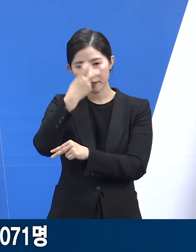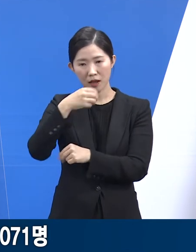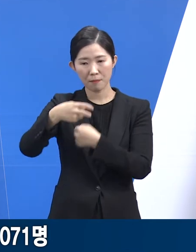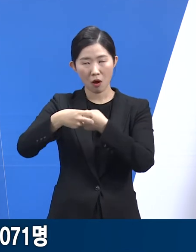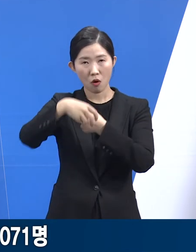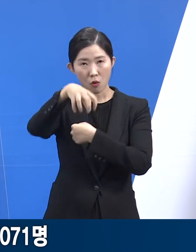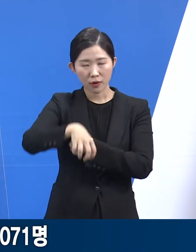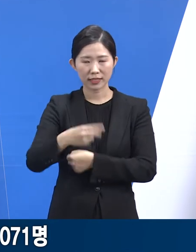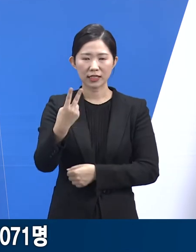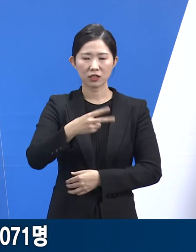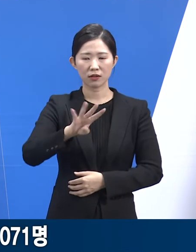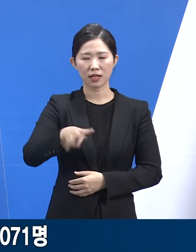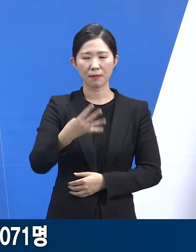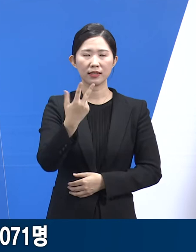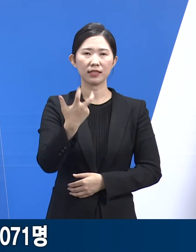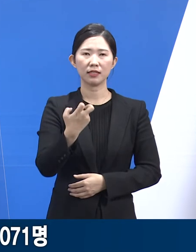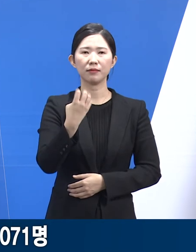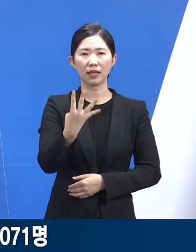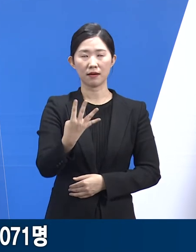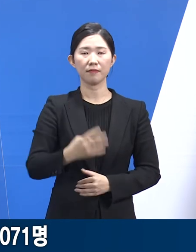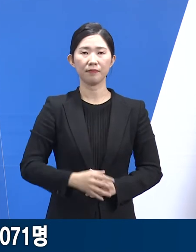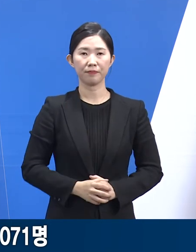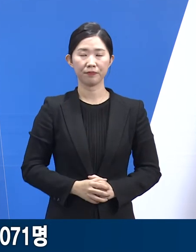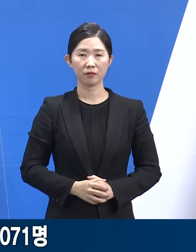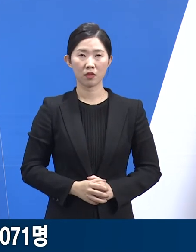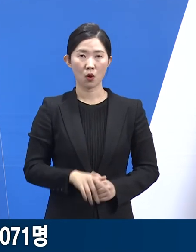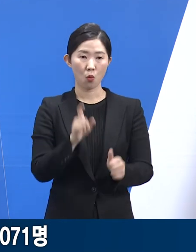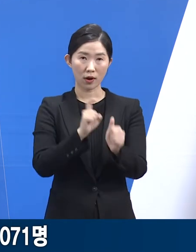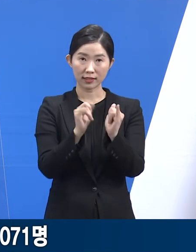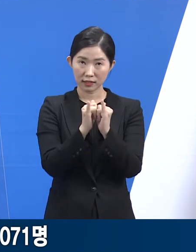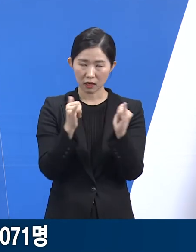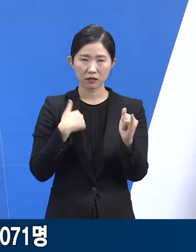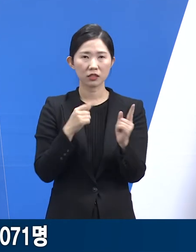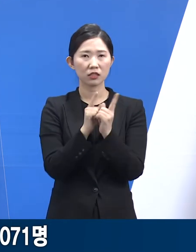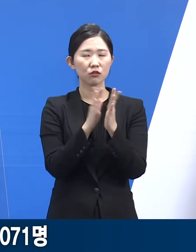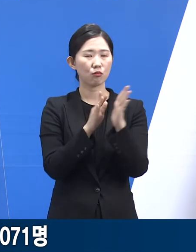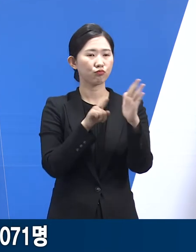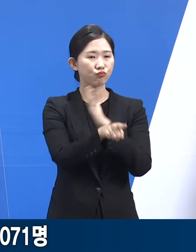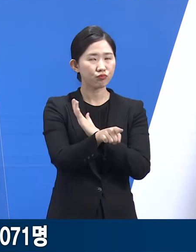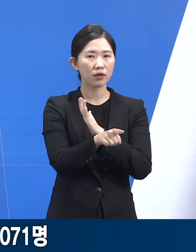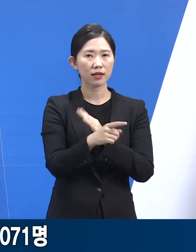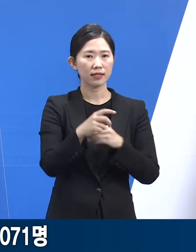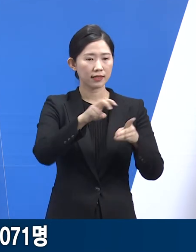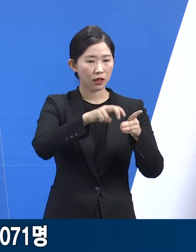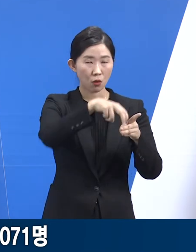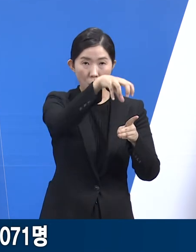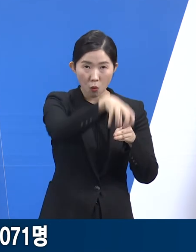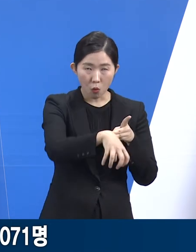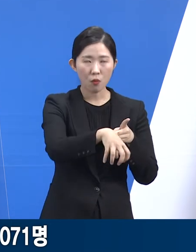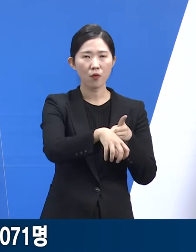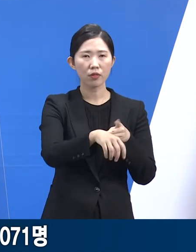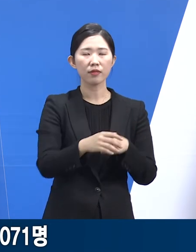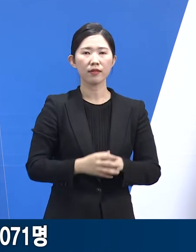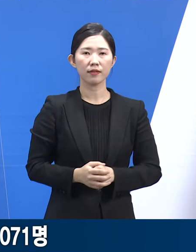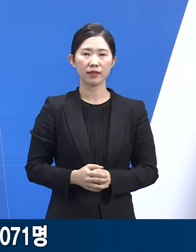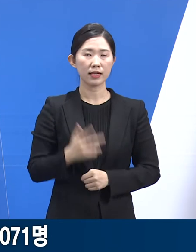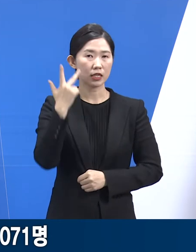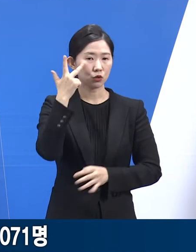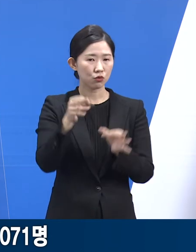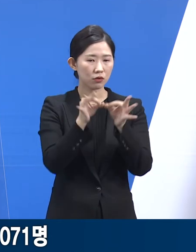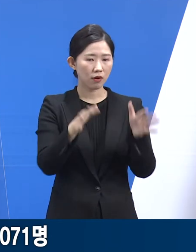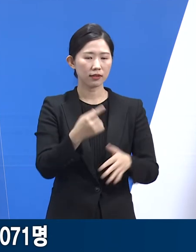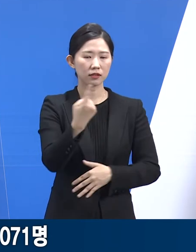,494개소입니다. 확진자 대면 진료가 가능한 재택치료 외래진료센터는 지난 한 주 동안 1